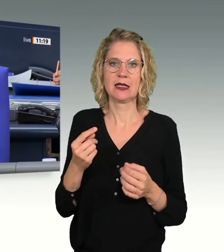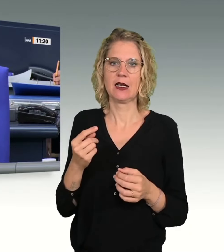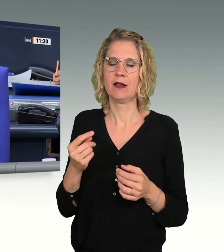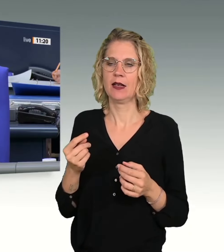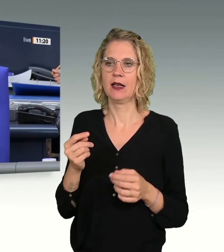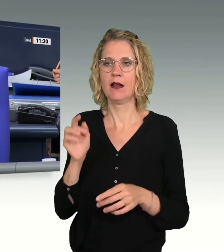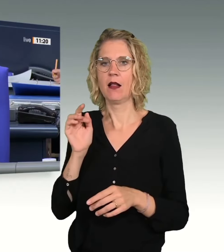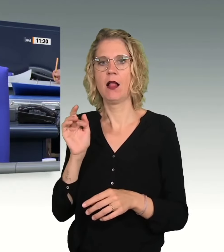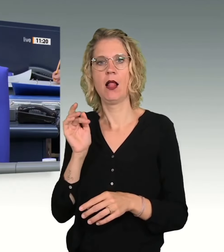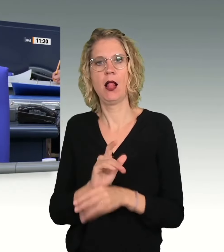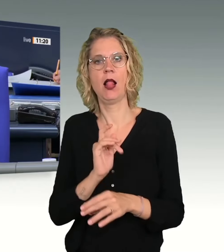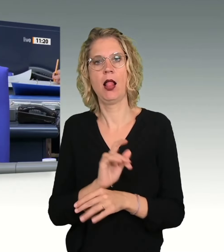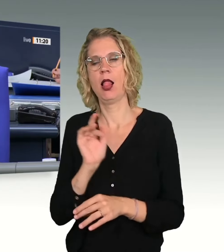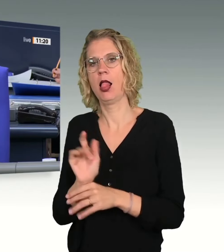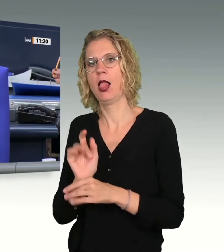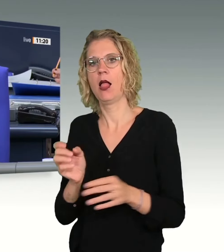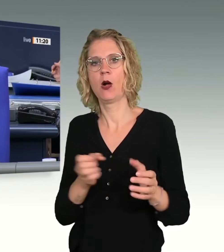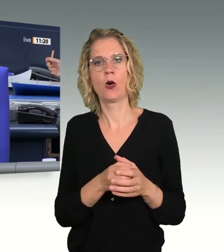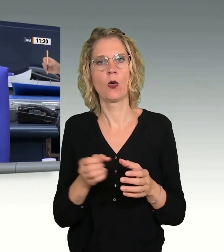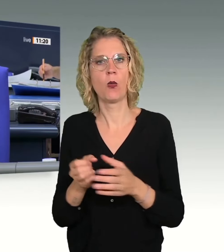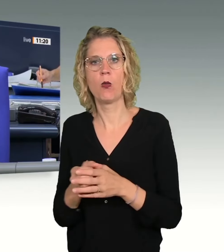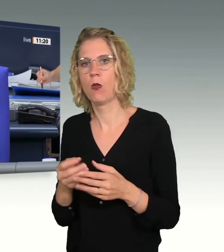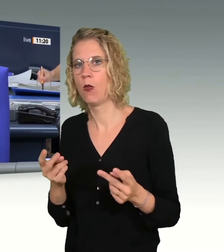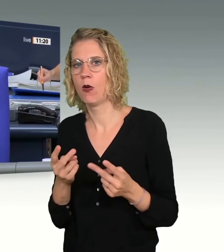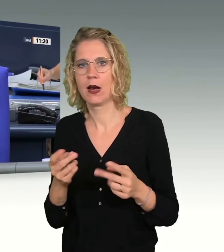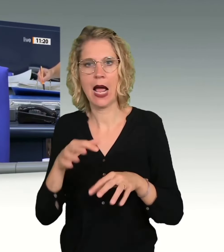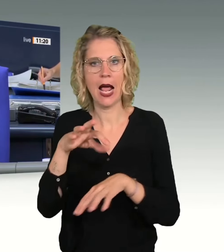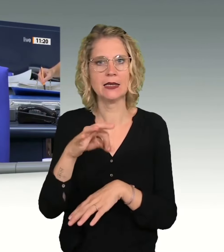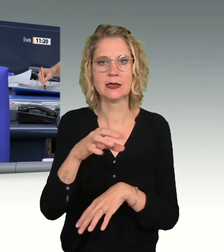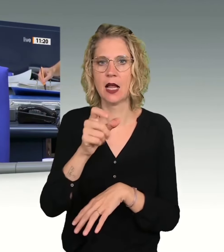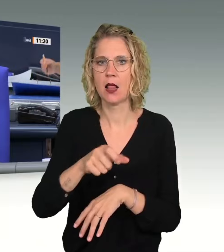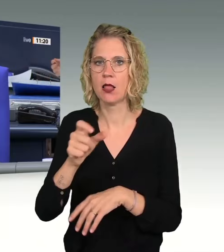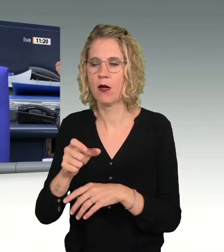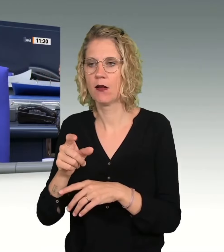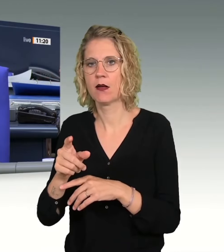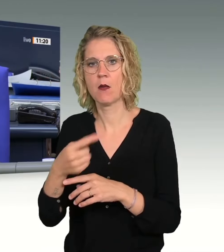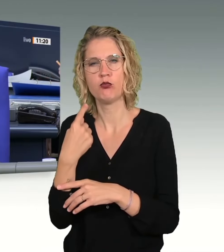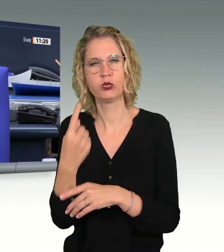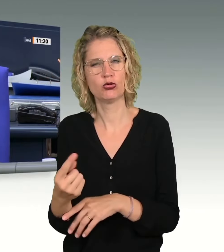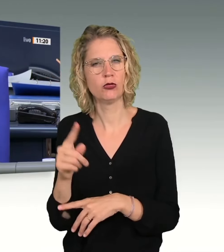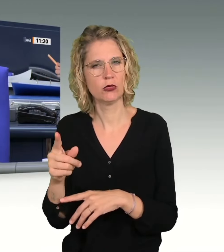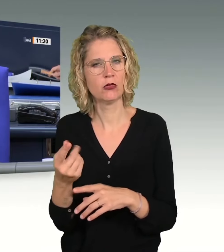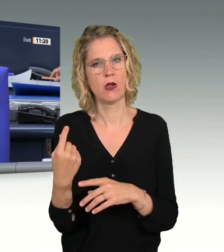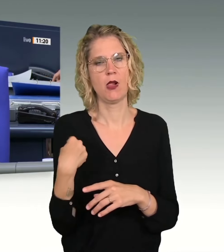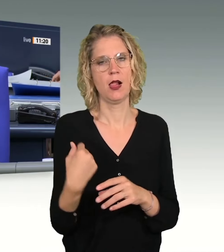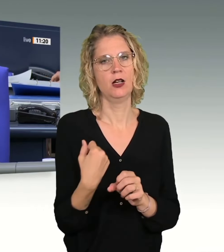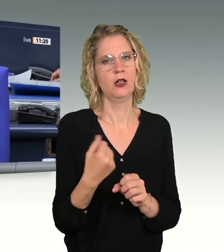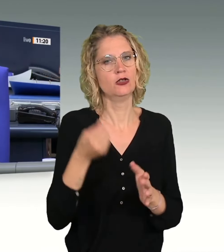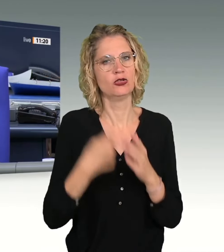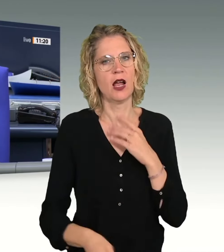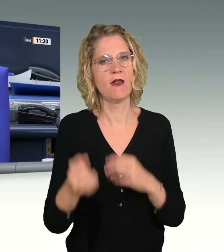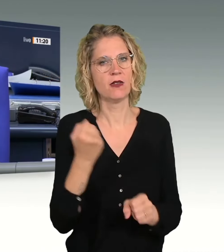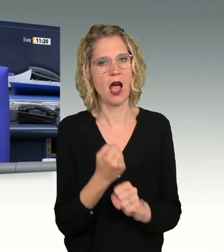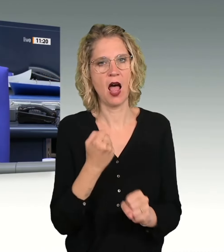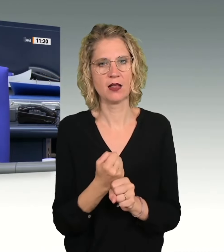Einzelne bezichtigen, für Straftaten, die begangen wurden und die abscheulich sind,